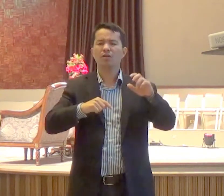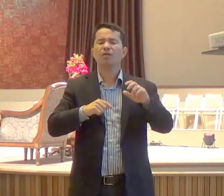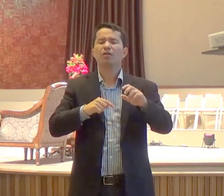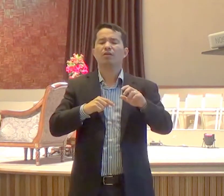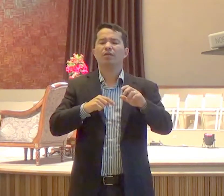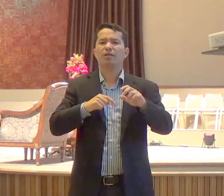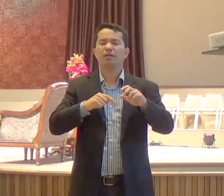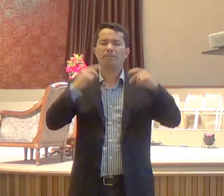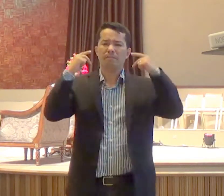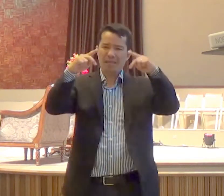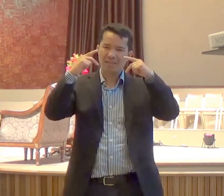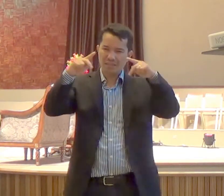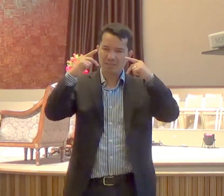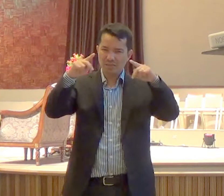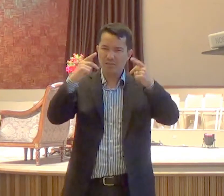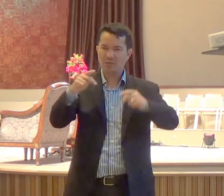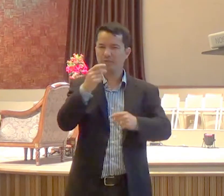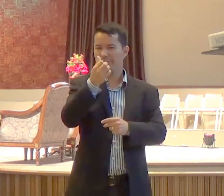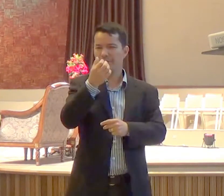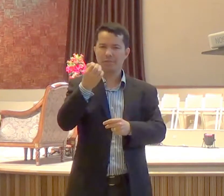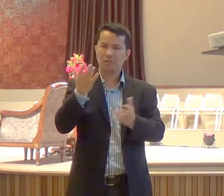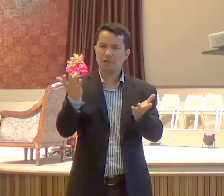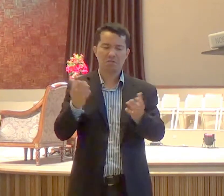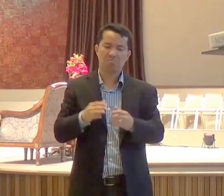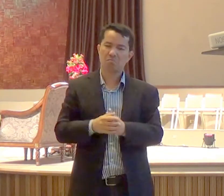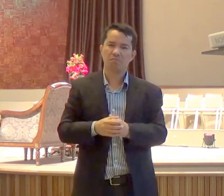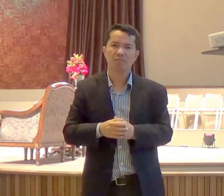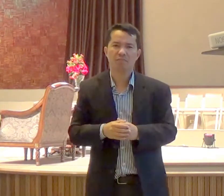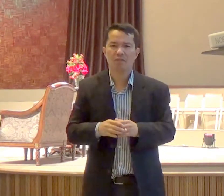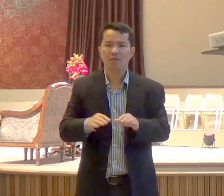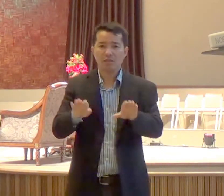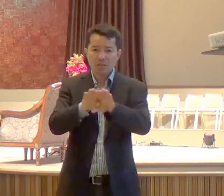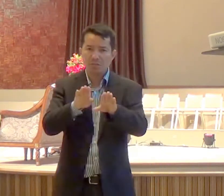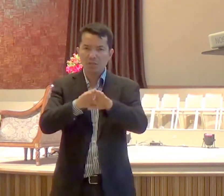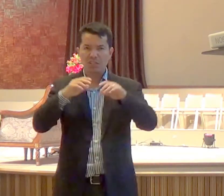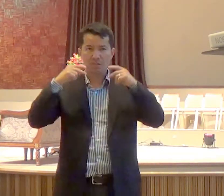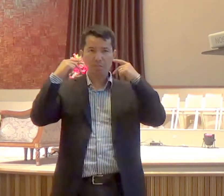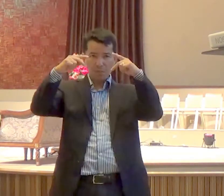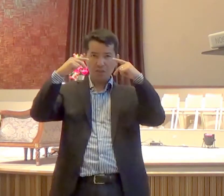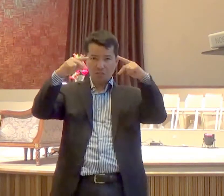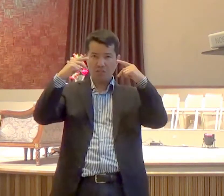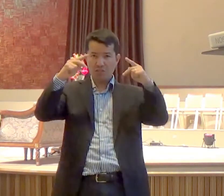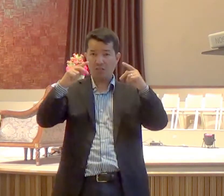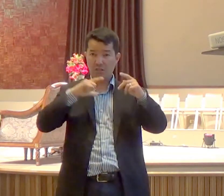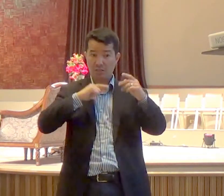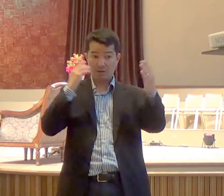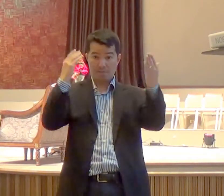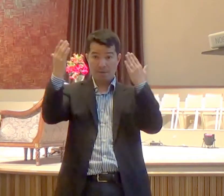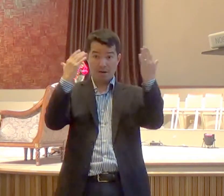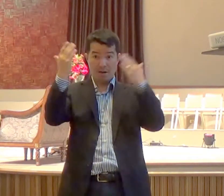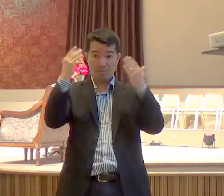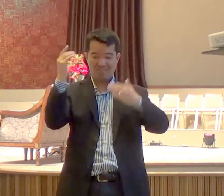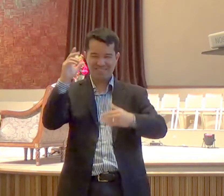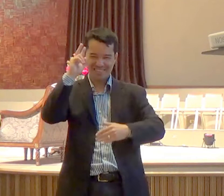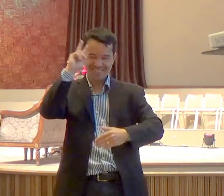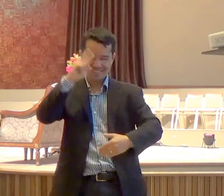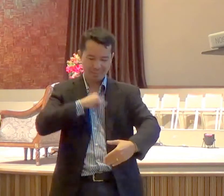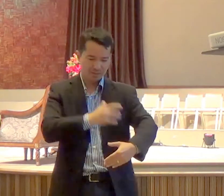quando ele fala sobre o sermão, a palavra, a parábola do semeador, ele diz assim, presta